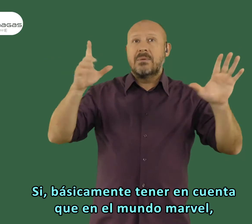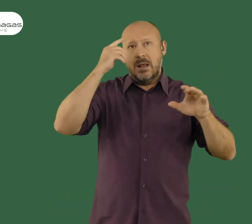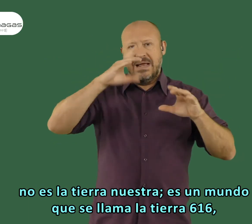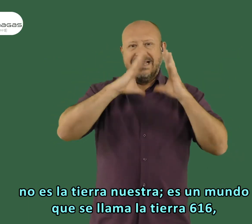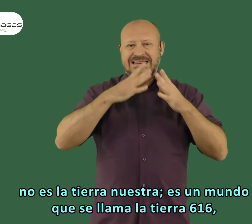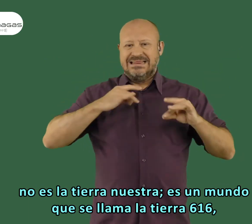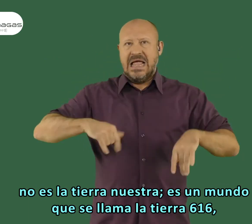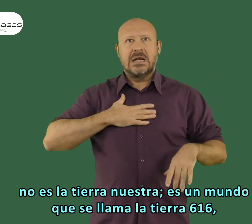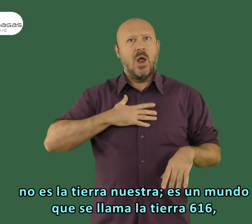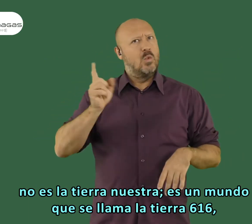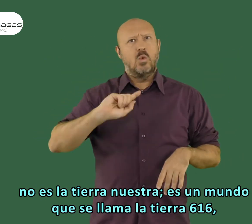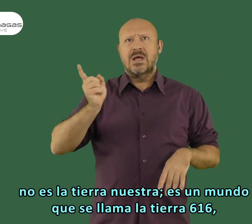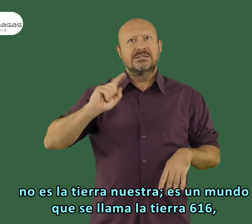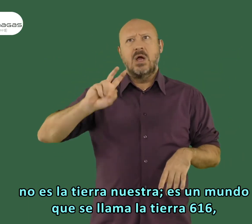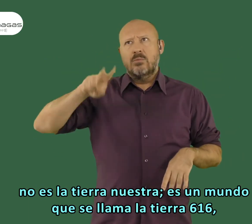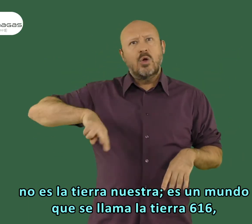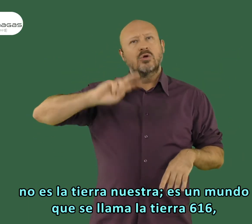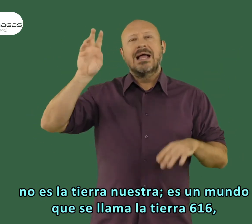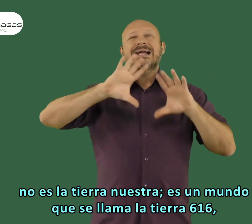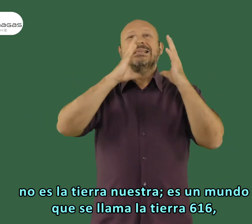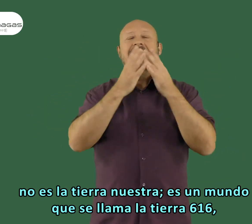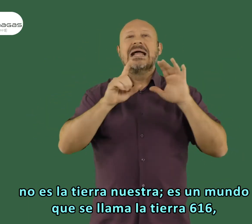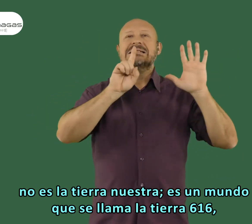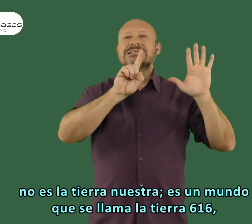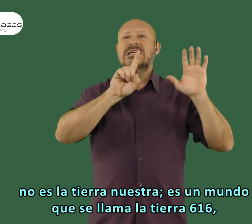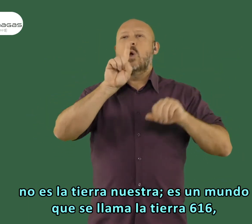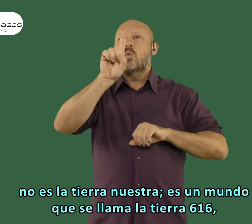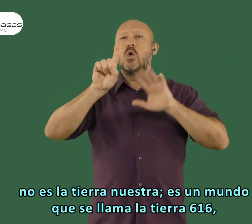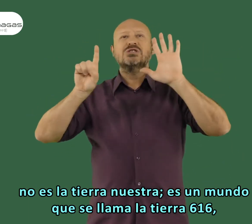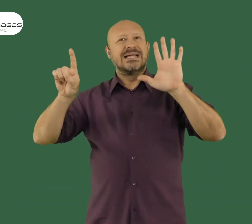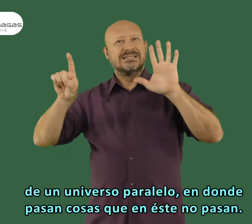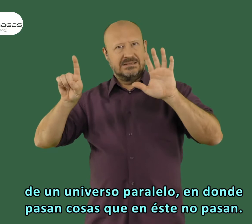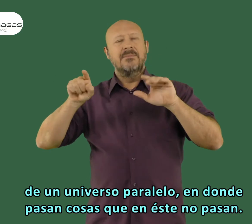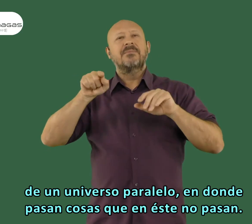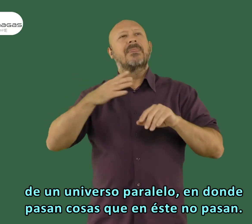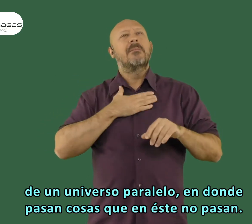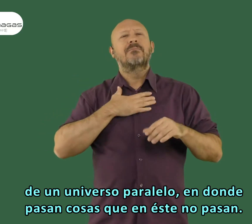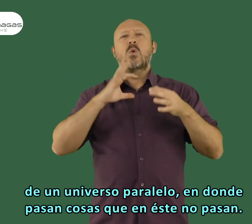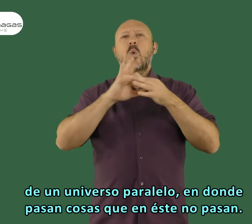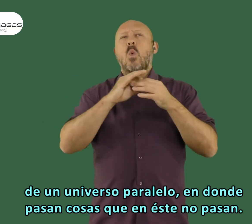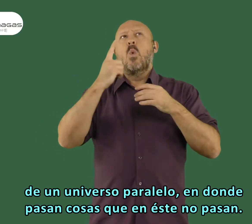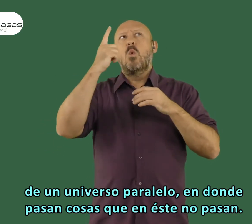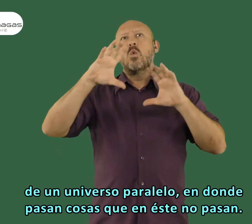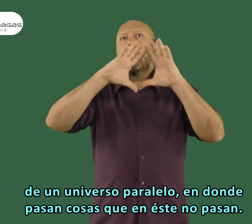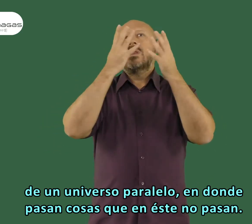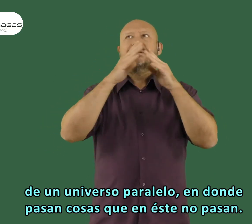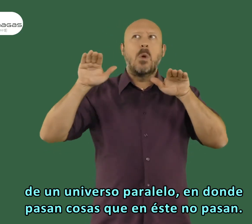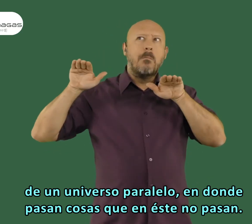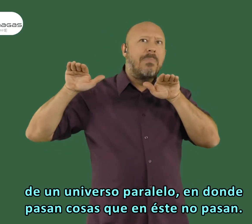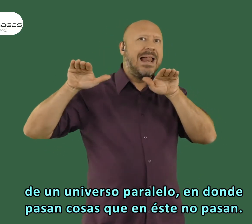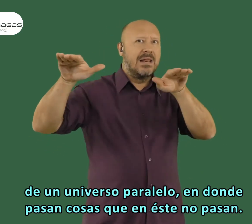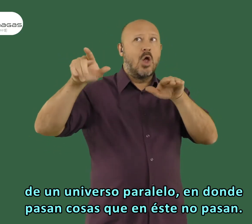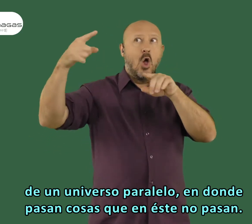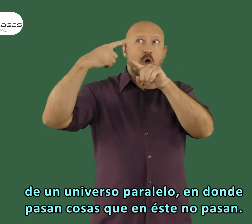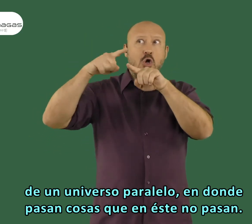Marvel no es la Tierra nuestra. Es un mundo que se llama la Tierra 616 de un universo